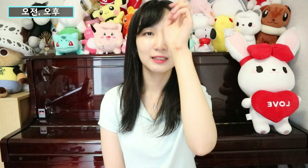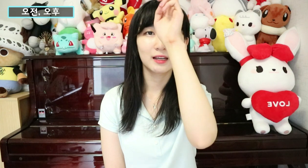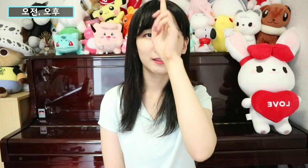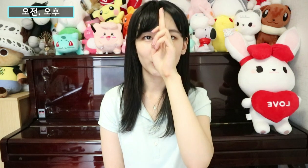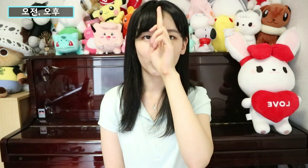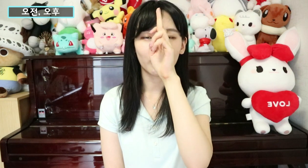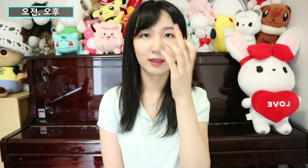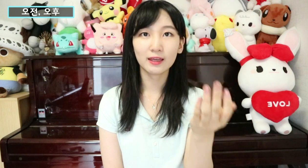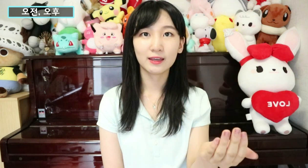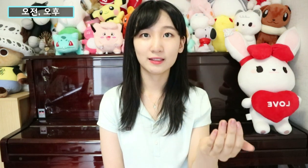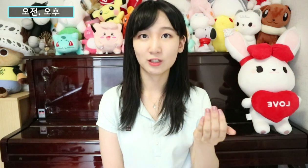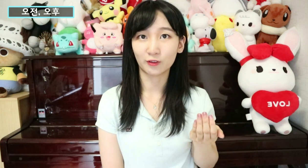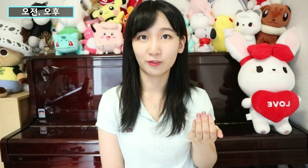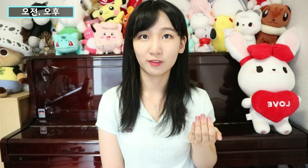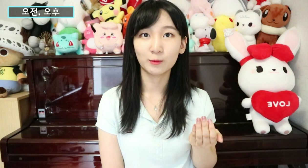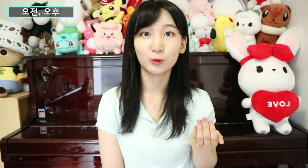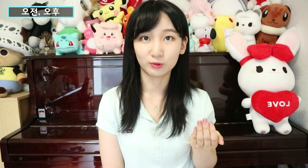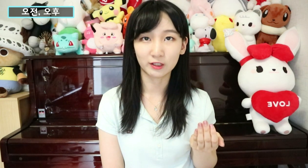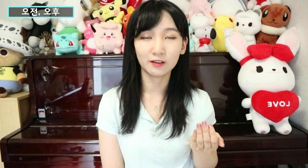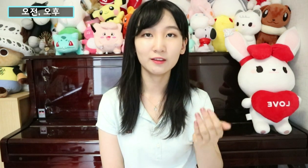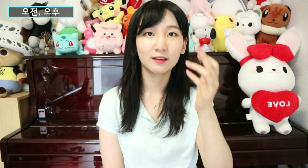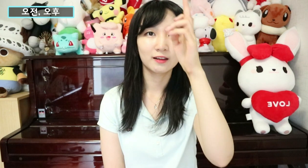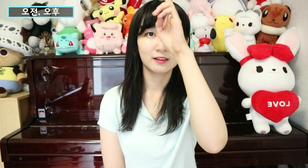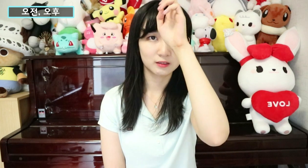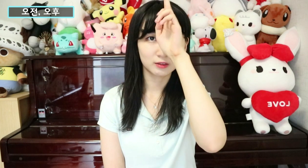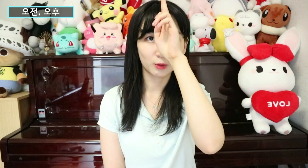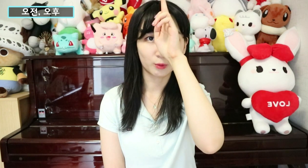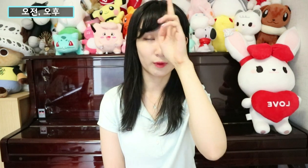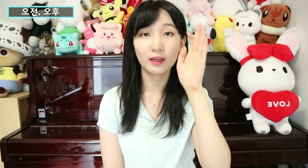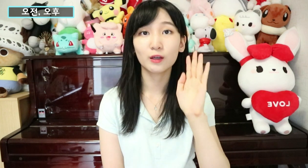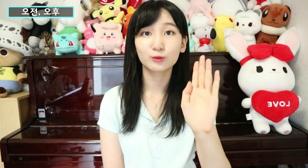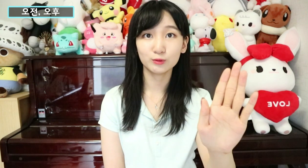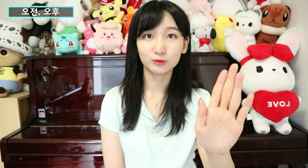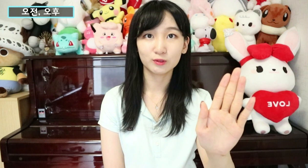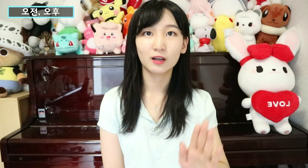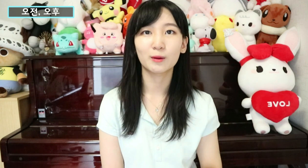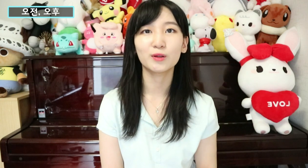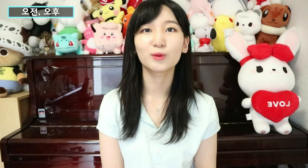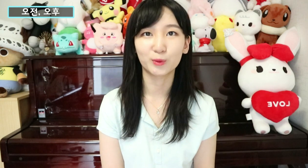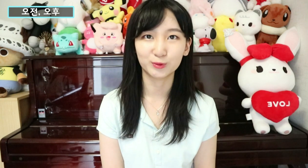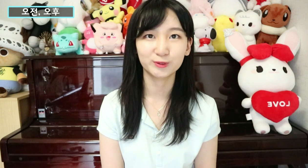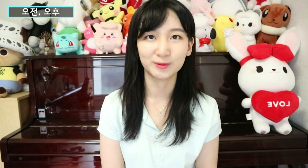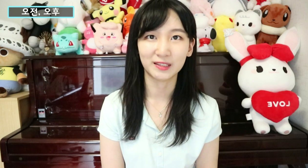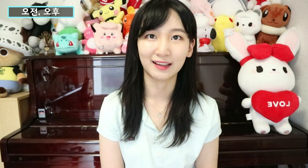정우에 전 하면 오전. 정우에 후 하면 오후입니다.